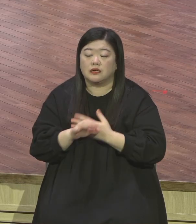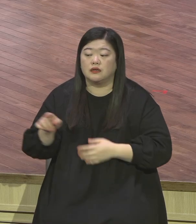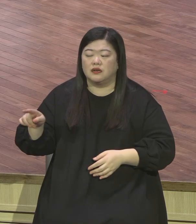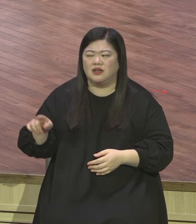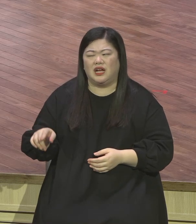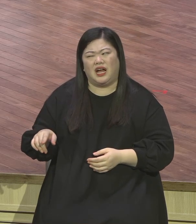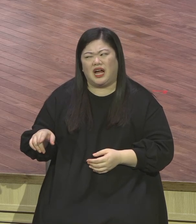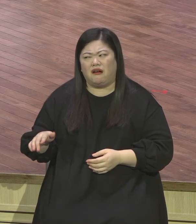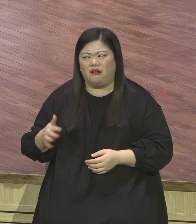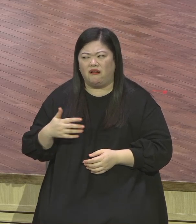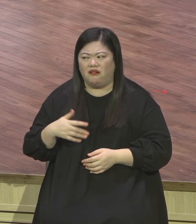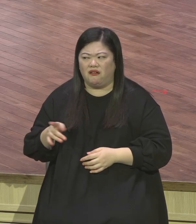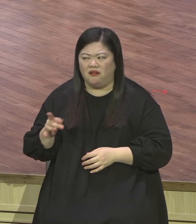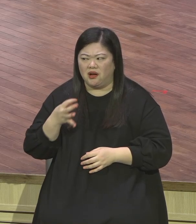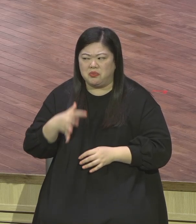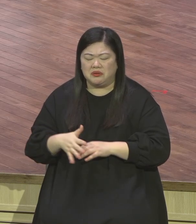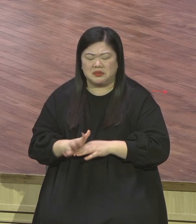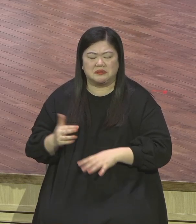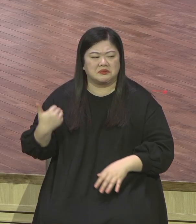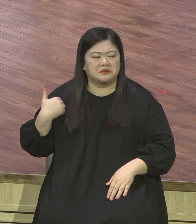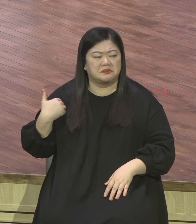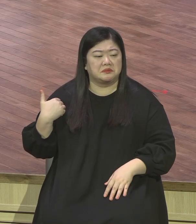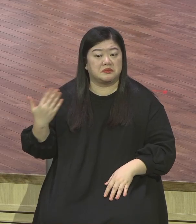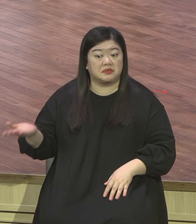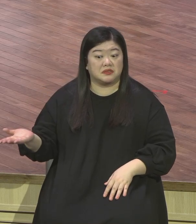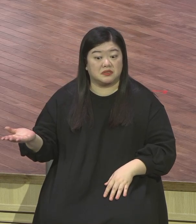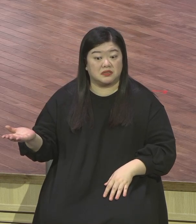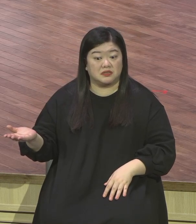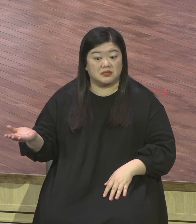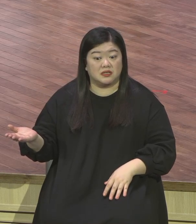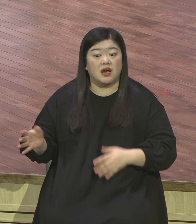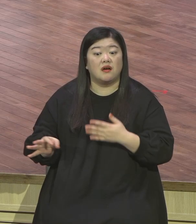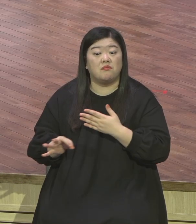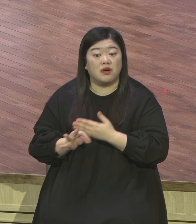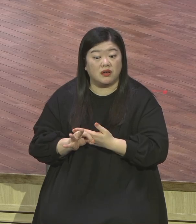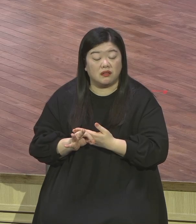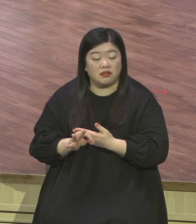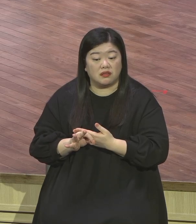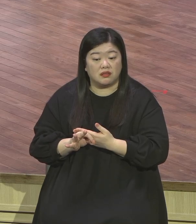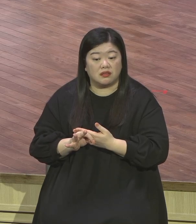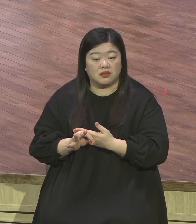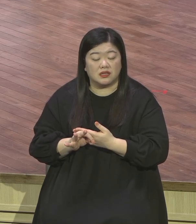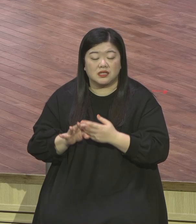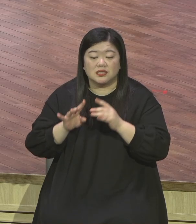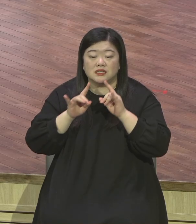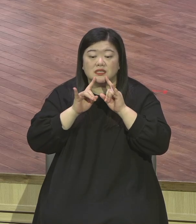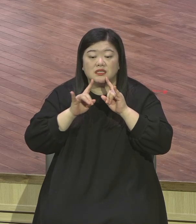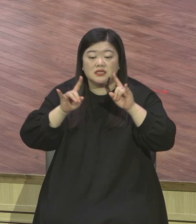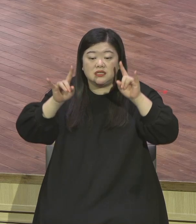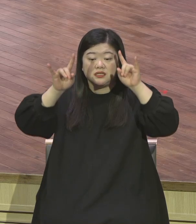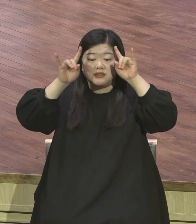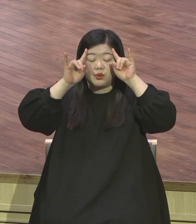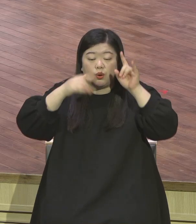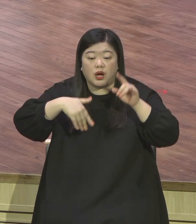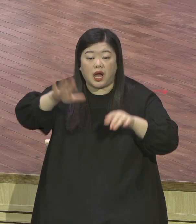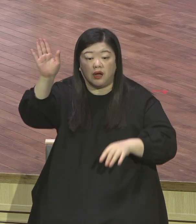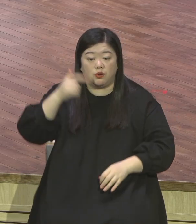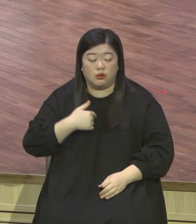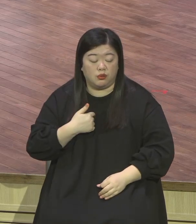마침처럼 풀불에 던져 뭐라 그랬어요 일을 갈미 있으려 일을 갈미 평생 일을